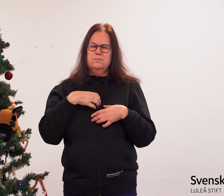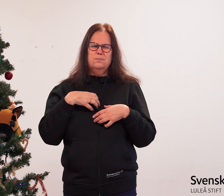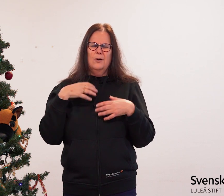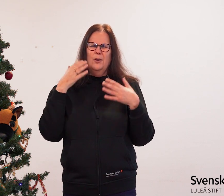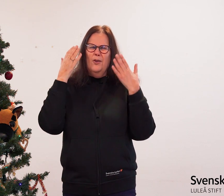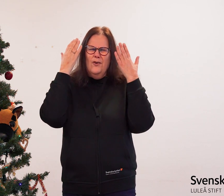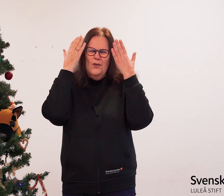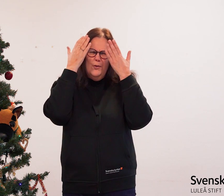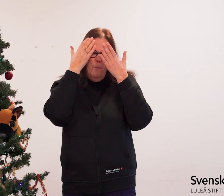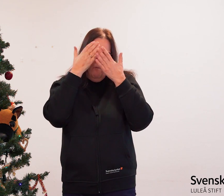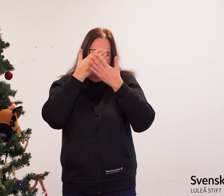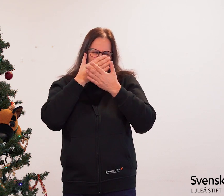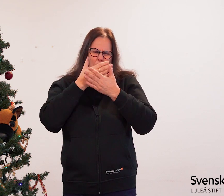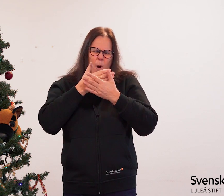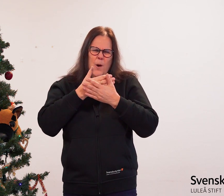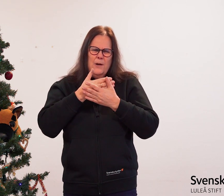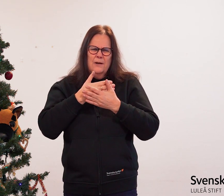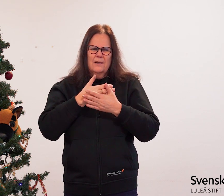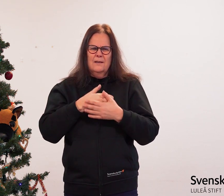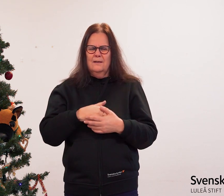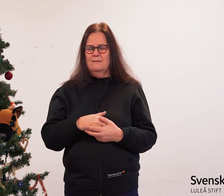orolig och det var mörkt.